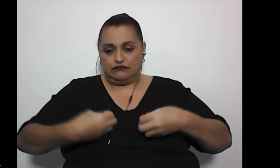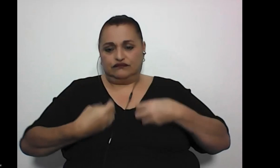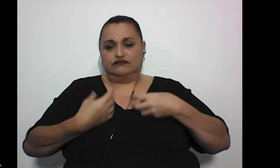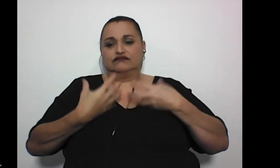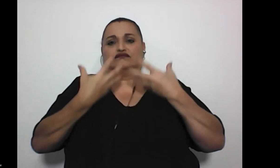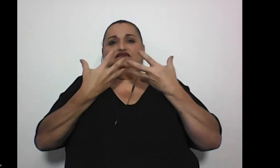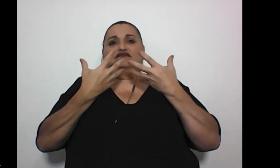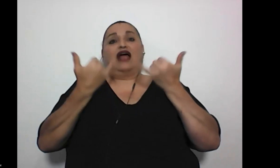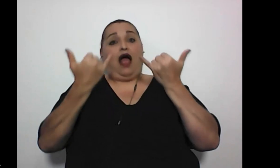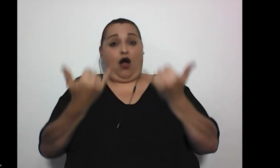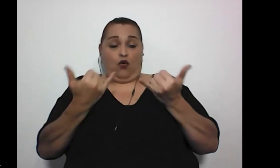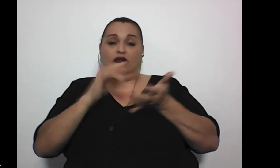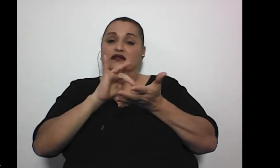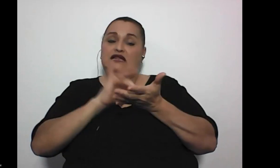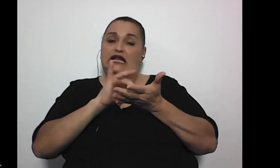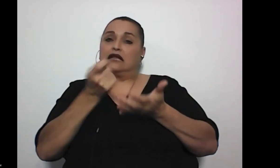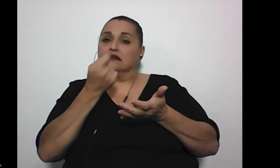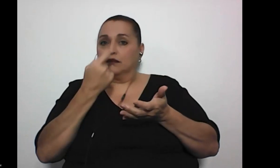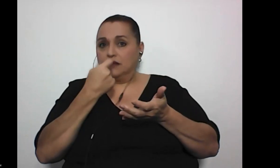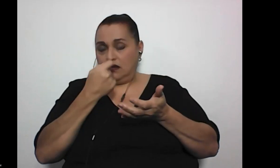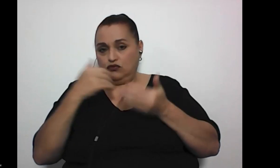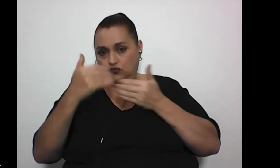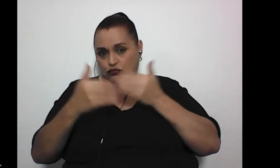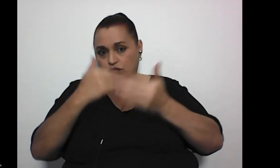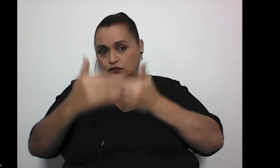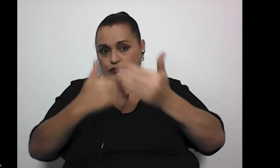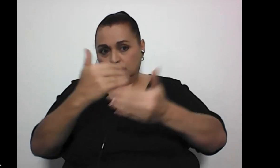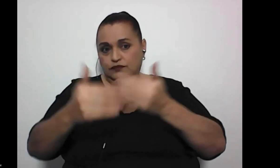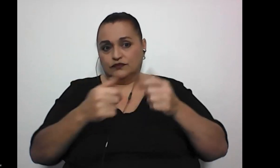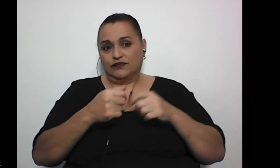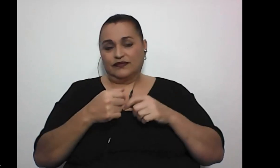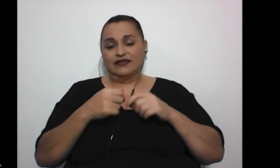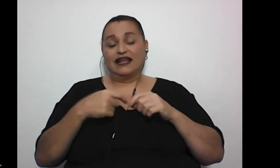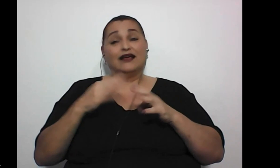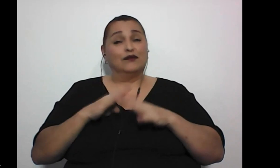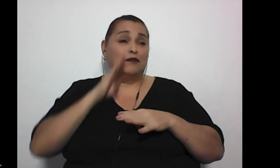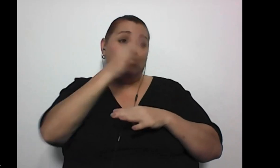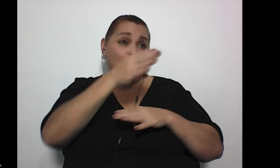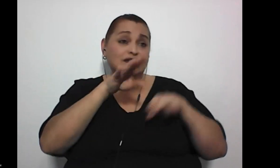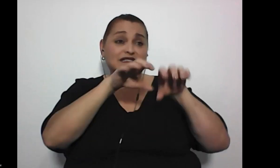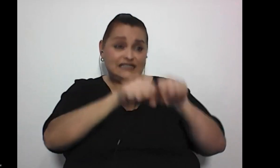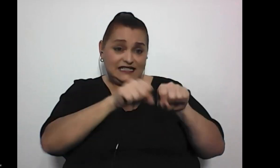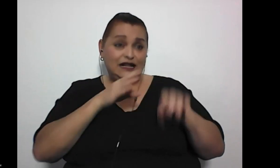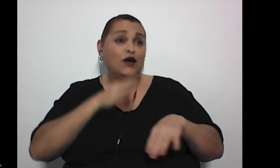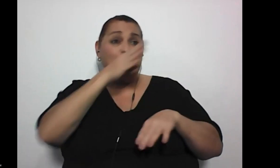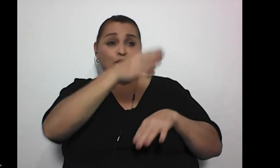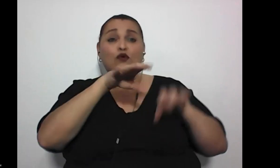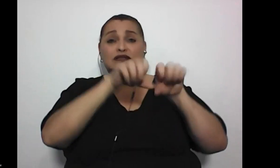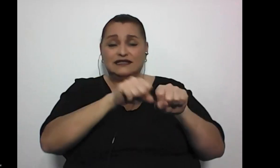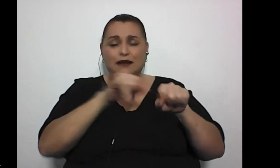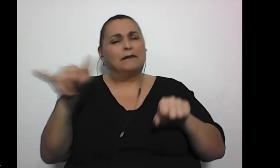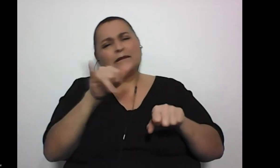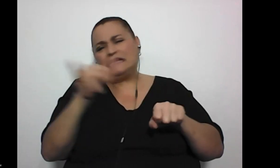estoy con tratamientos y pues cada cita es esa misma lucha